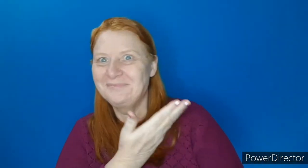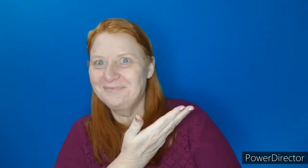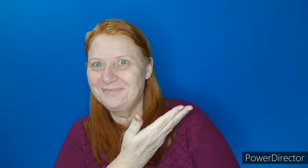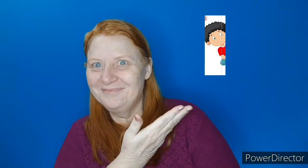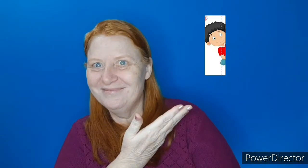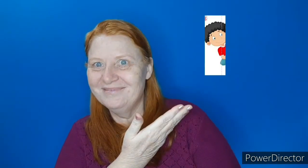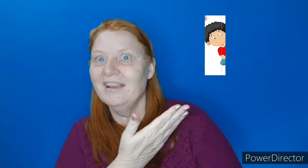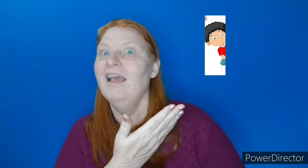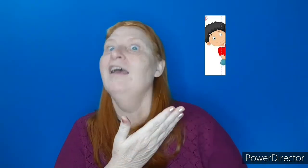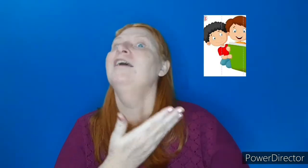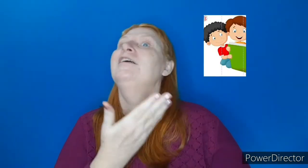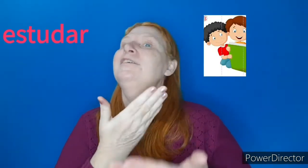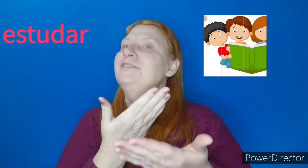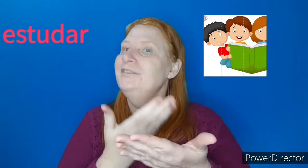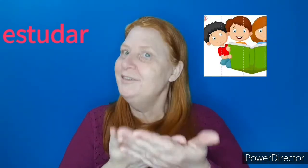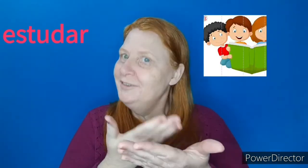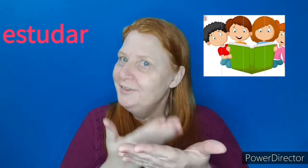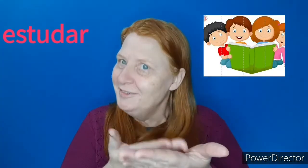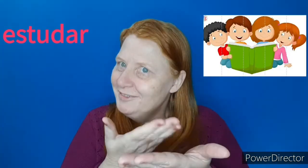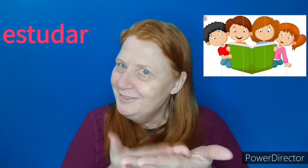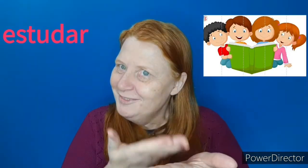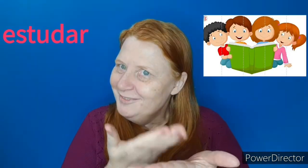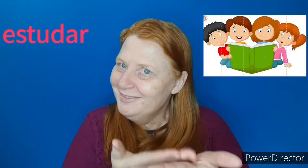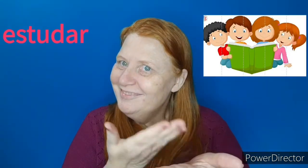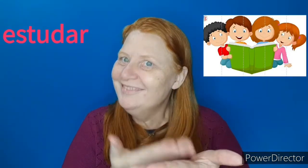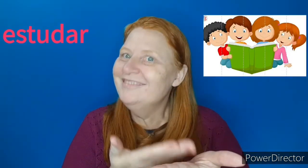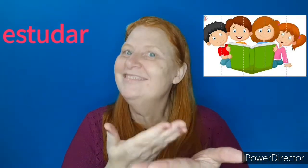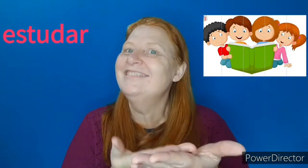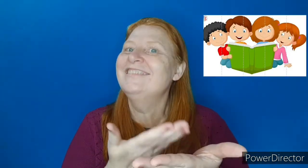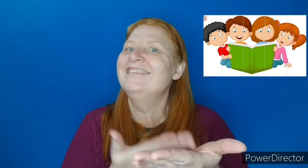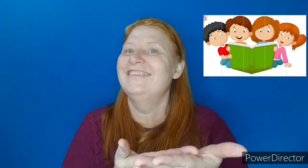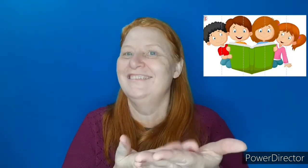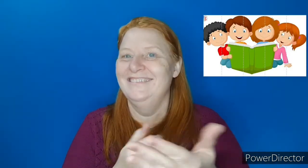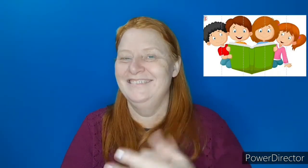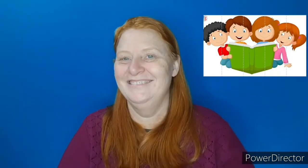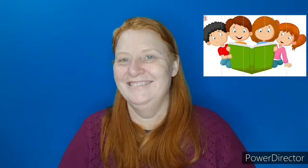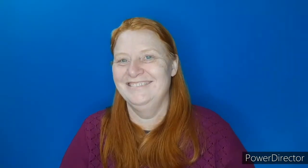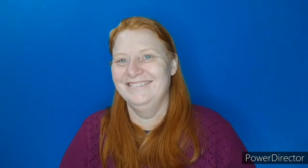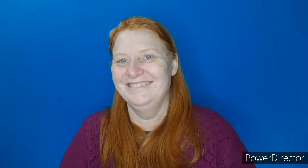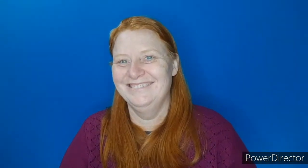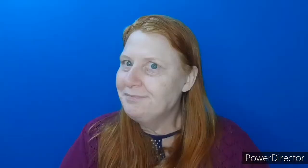Este é estudar. O sinal de estudar.